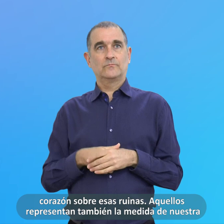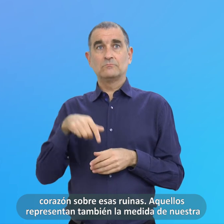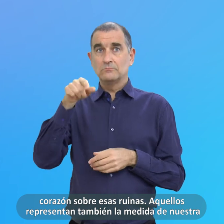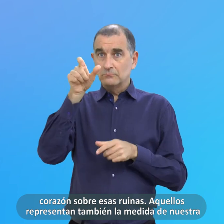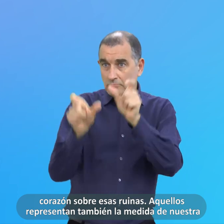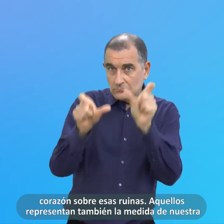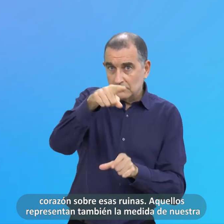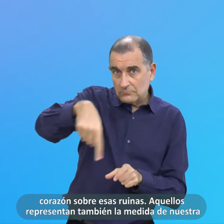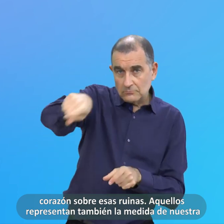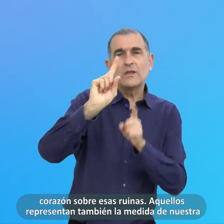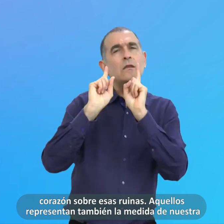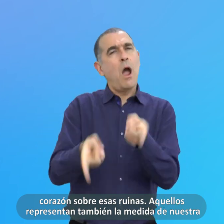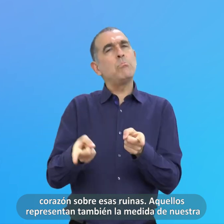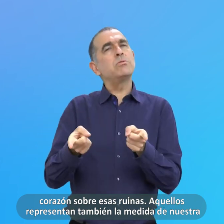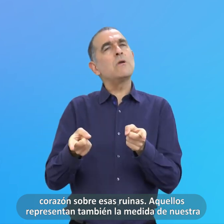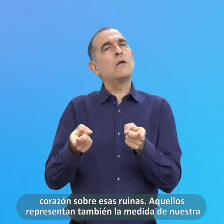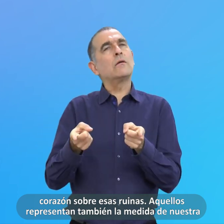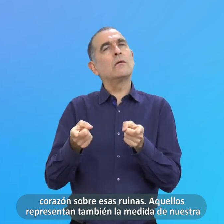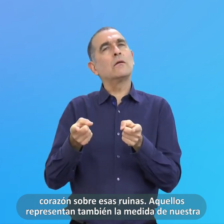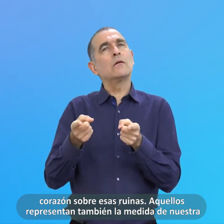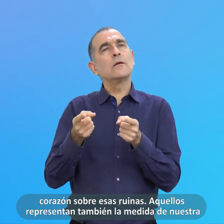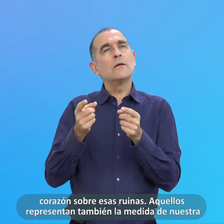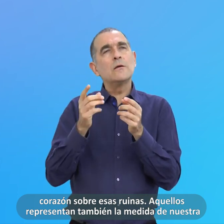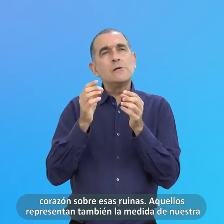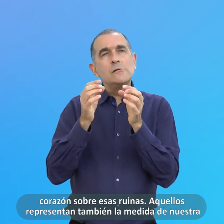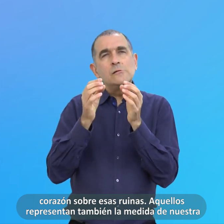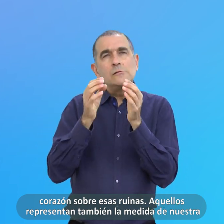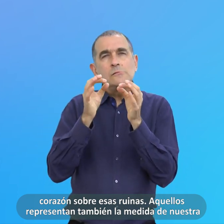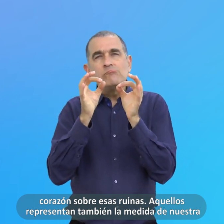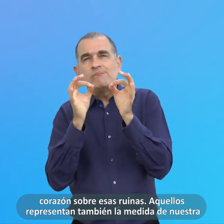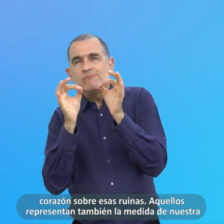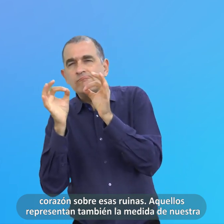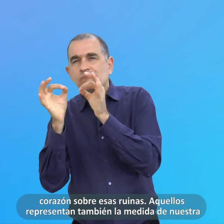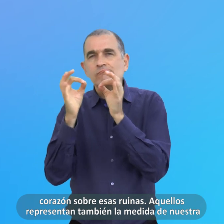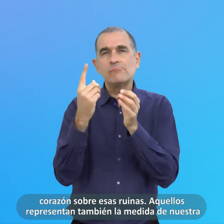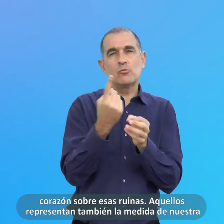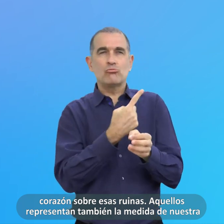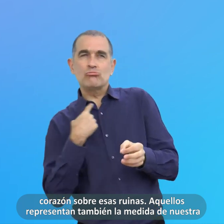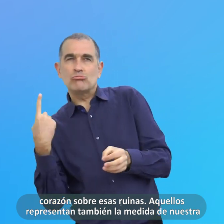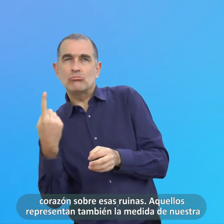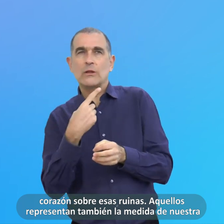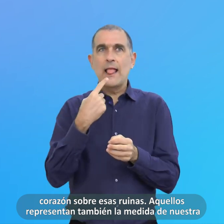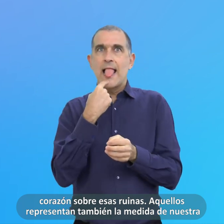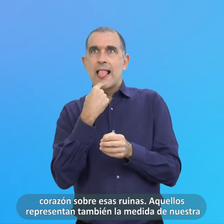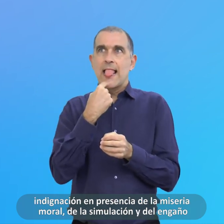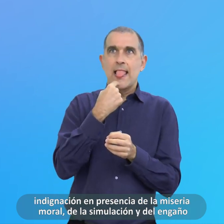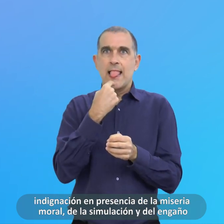Aquellos Representan También La Medida De Nuestra Indignación